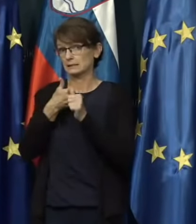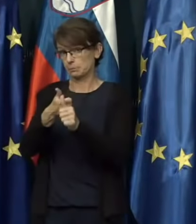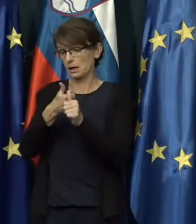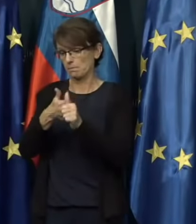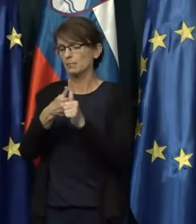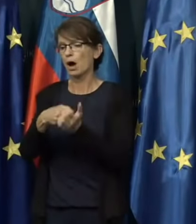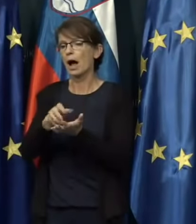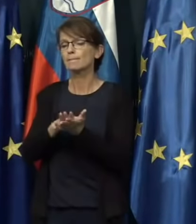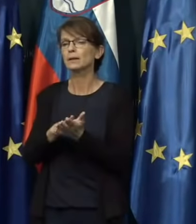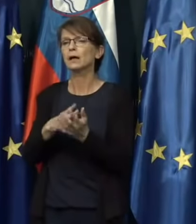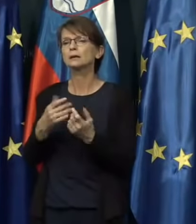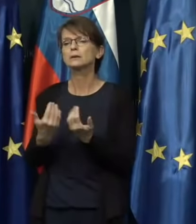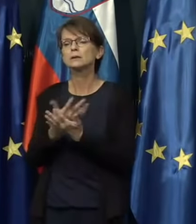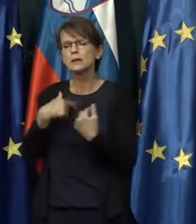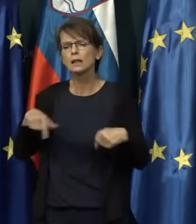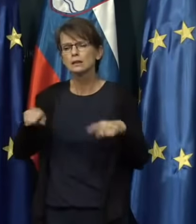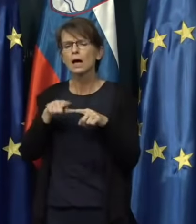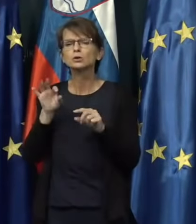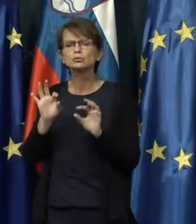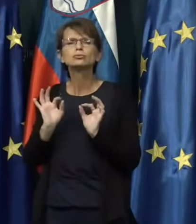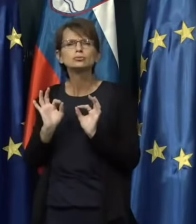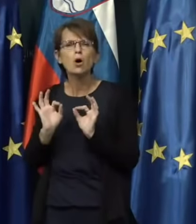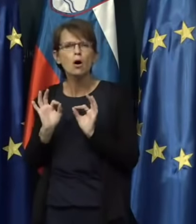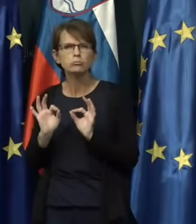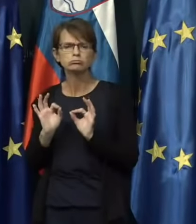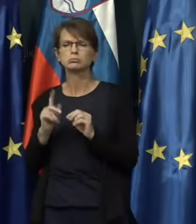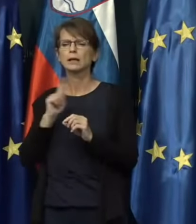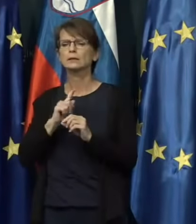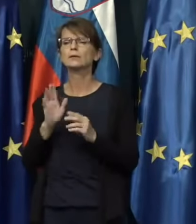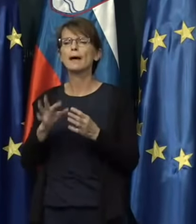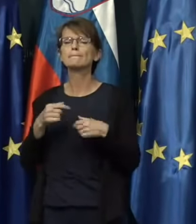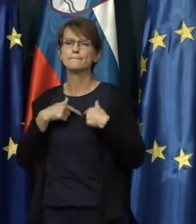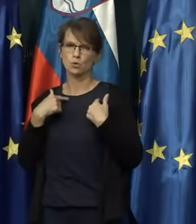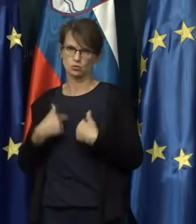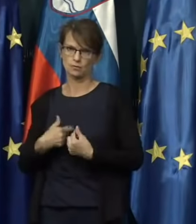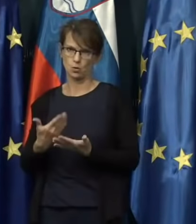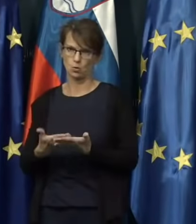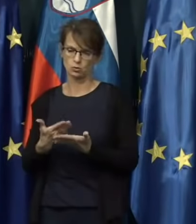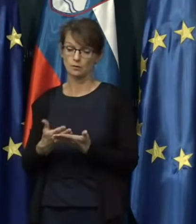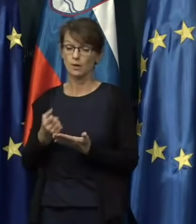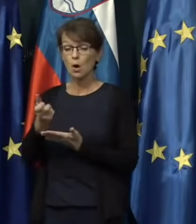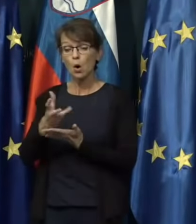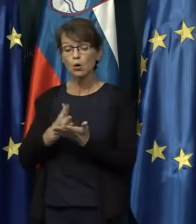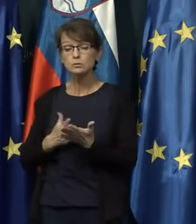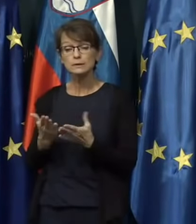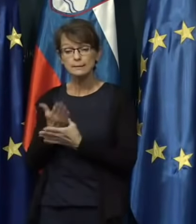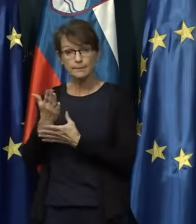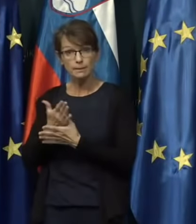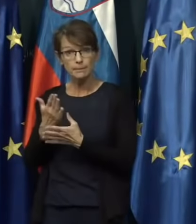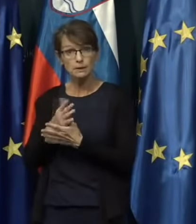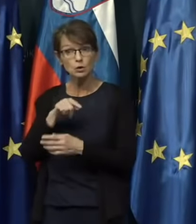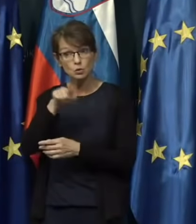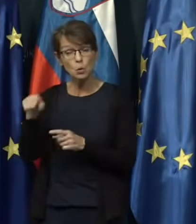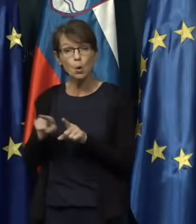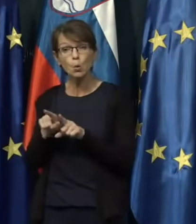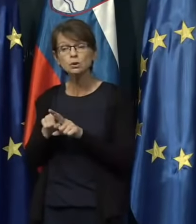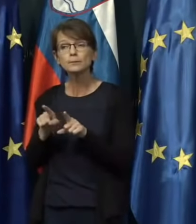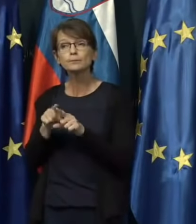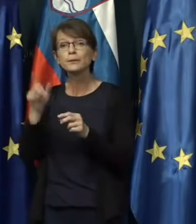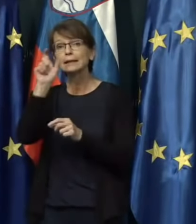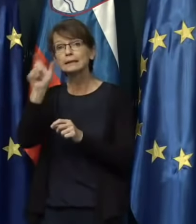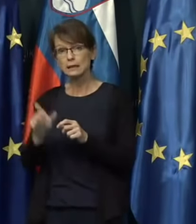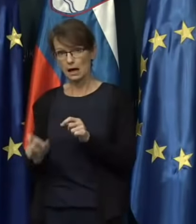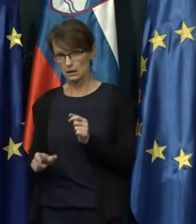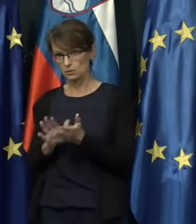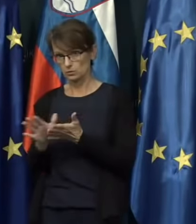za nas spremljive in so na prostovoljni osnovi. Ocenjujemo kot primerne tiste, ki jih uporabljajo v Italiji ali pa